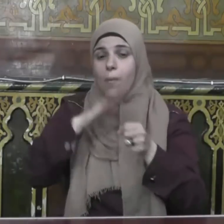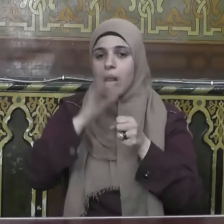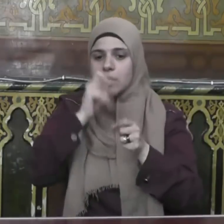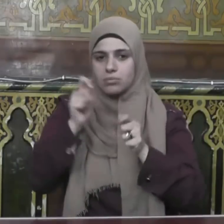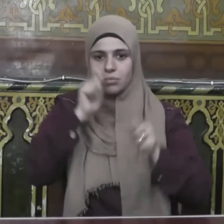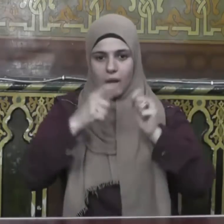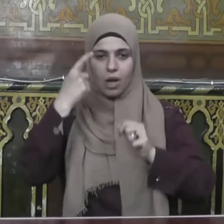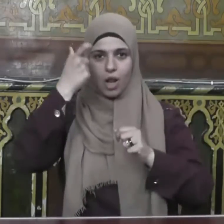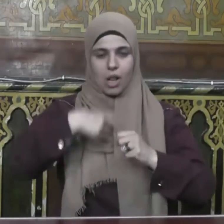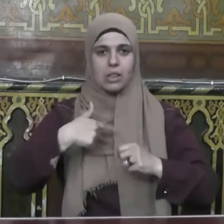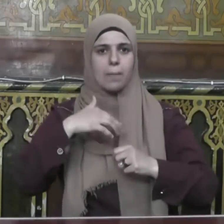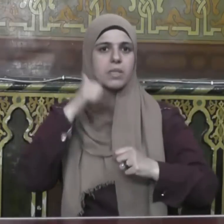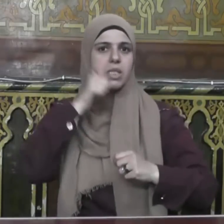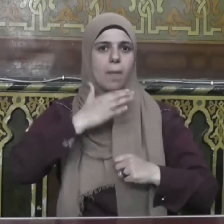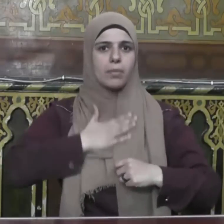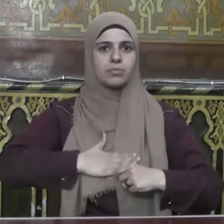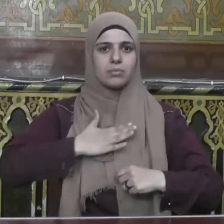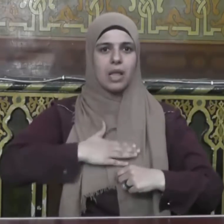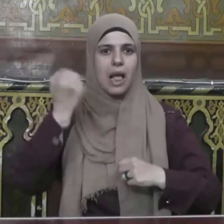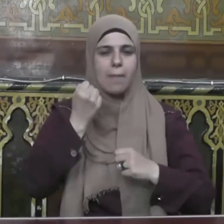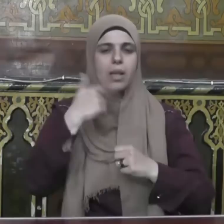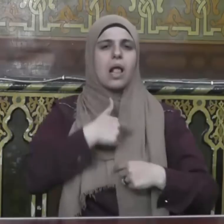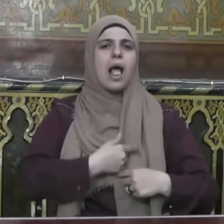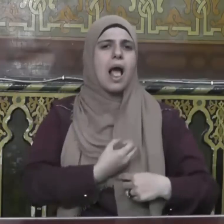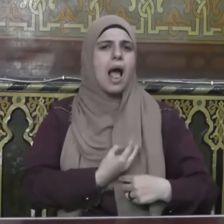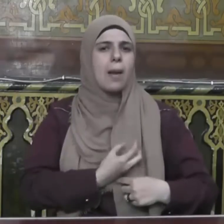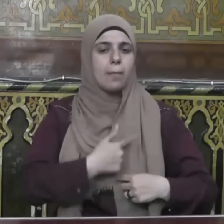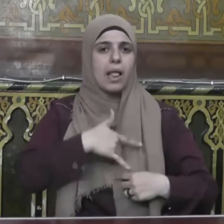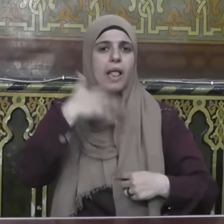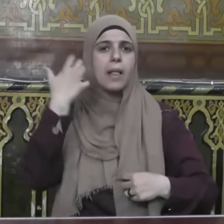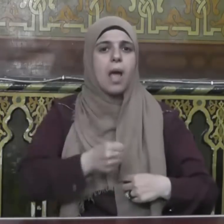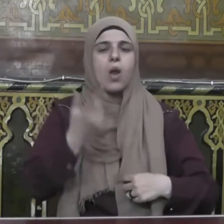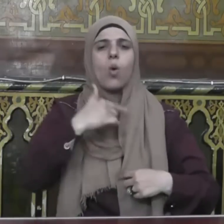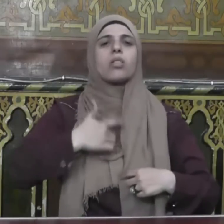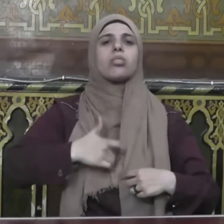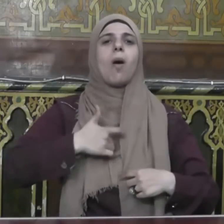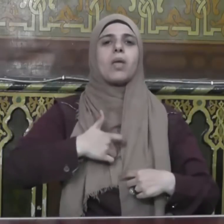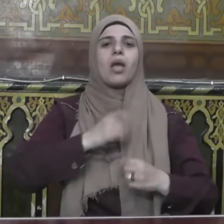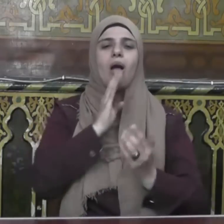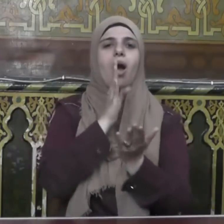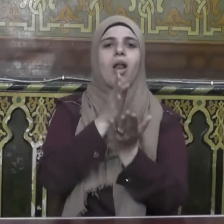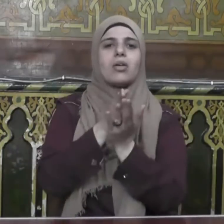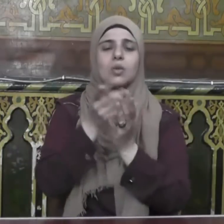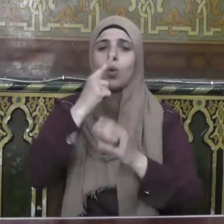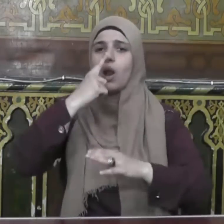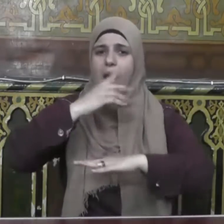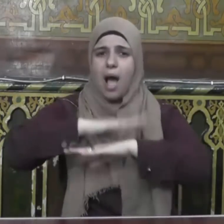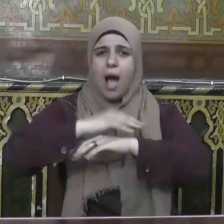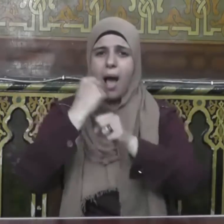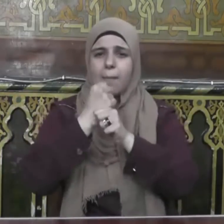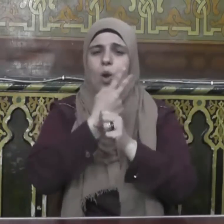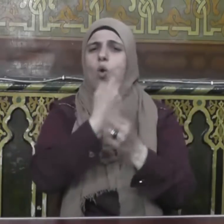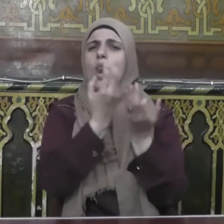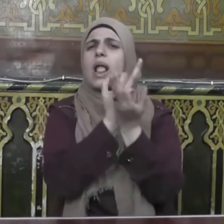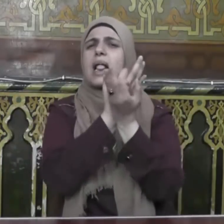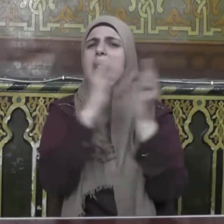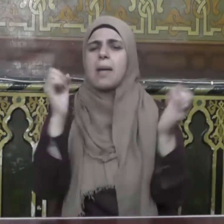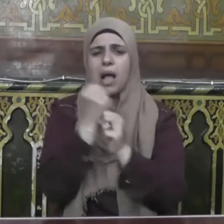بكبح جماح النفس وبالسكينة ويخذة الضمير وانضباط السلوك وحسن التصرف وإعلاء